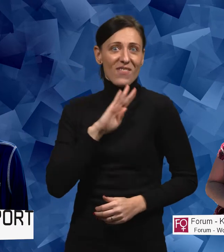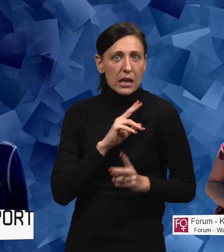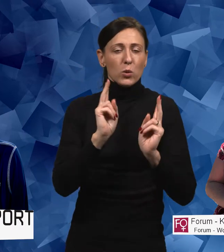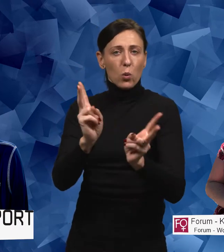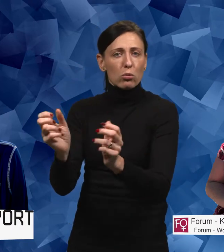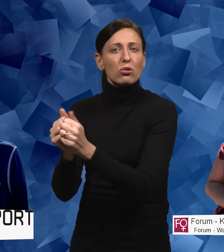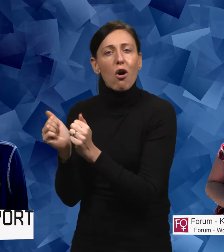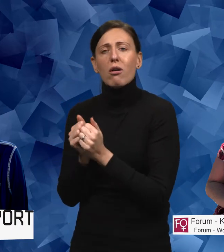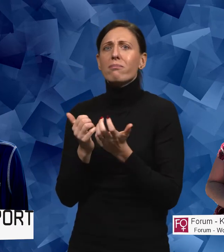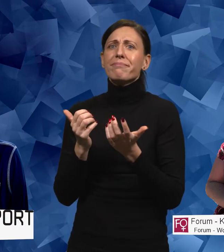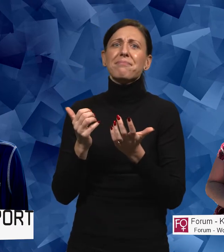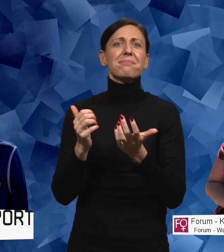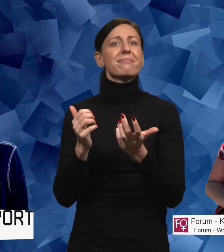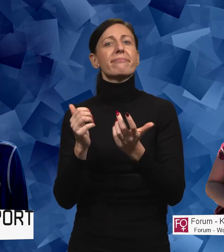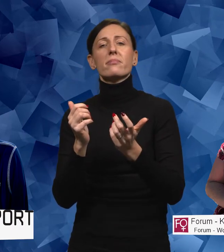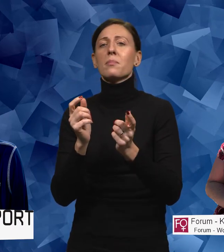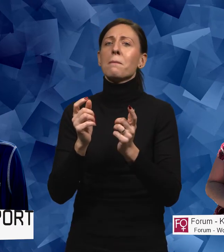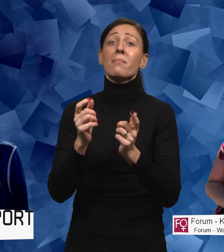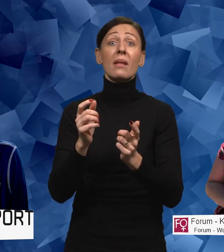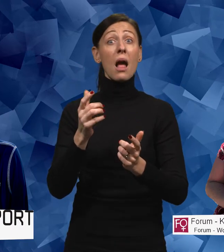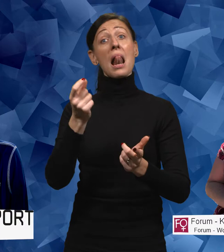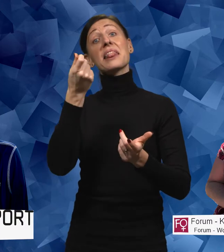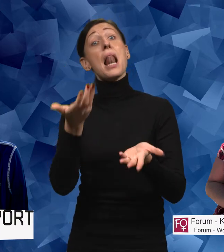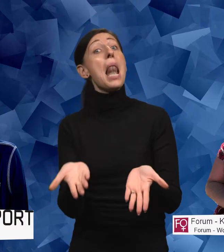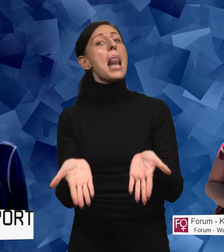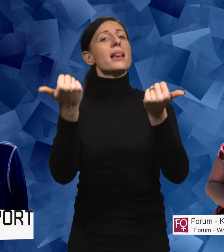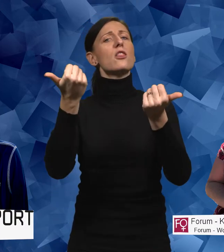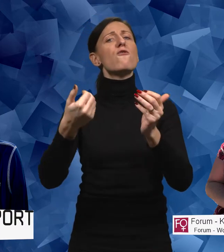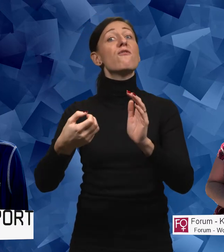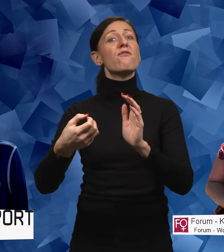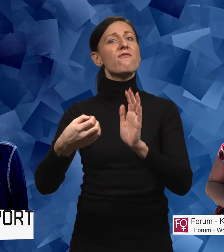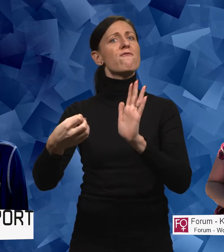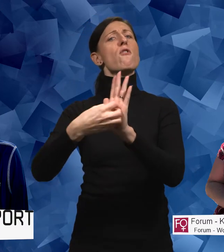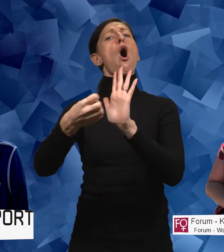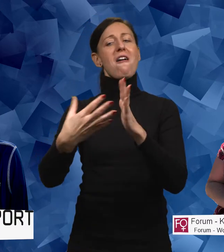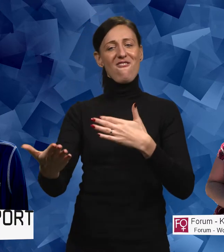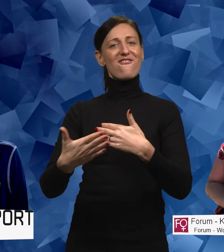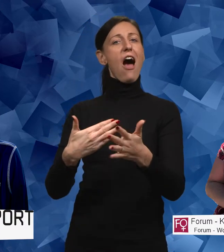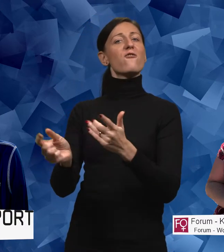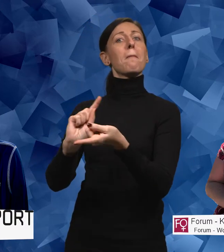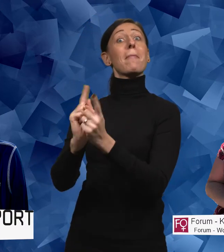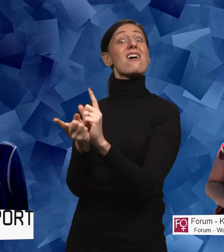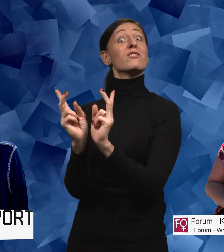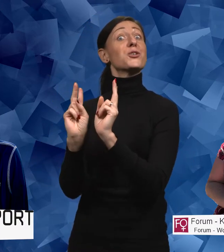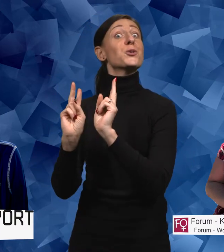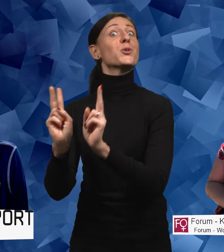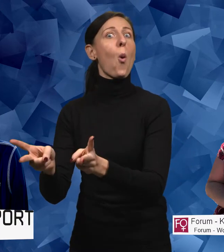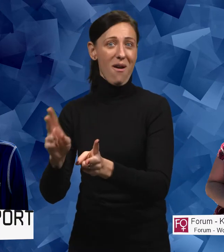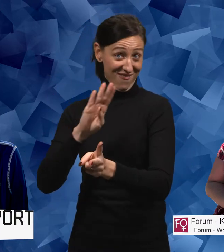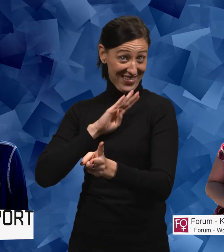saker. Där det nog är lite lättare att kanske fundera ut en förklaring.